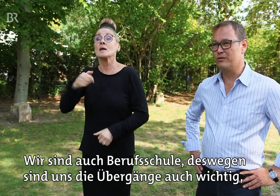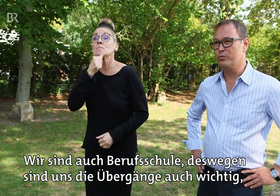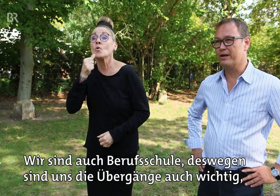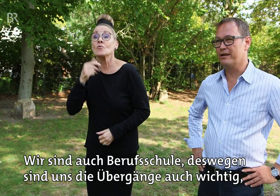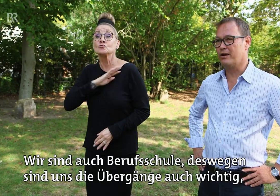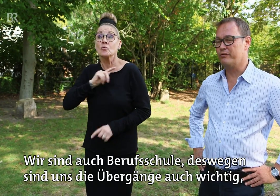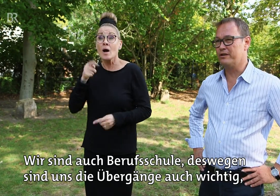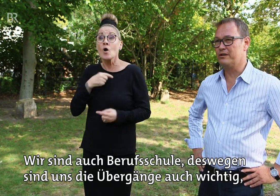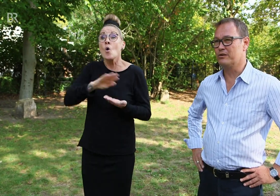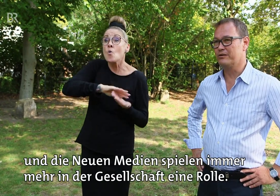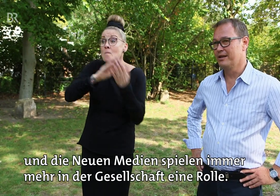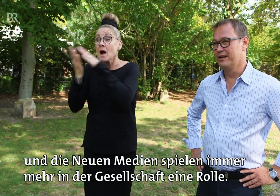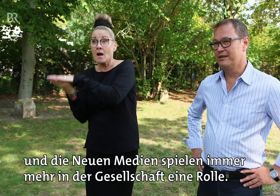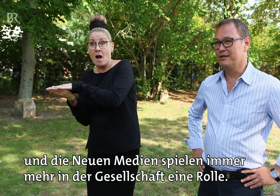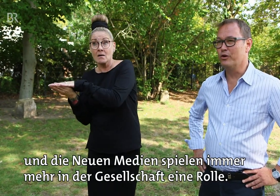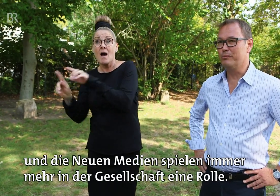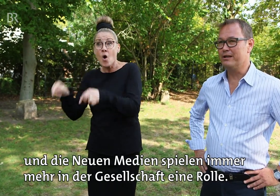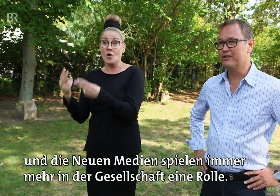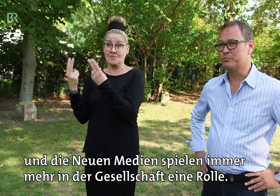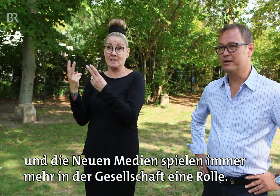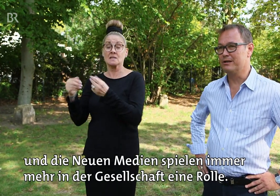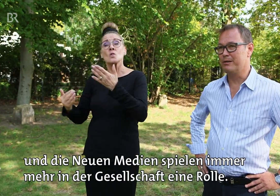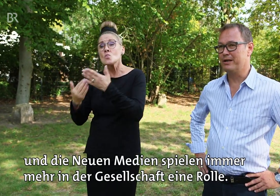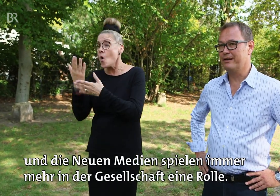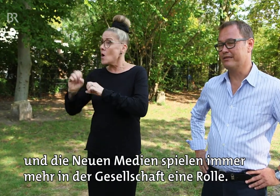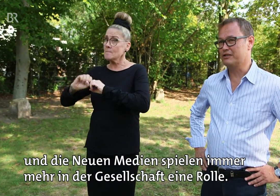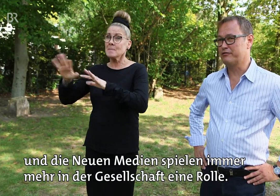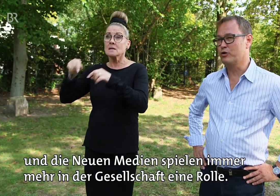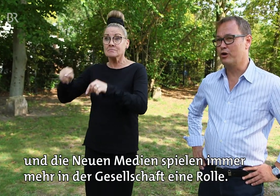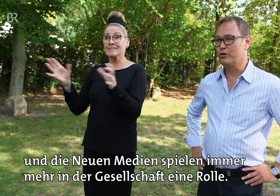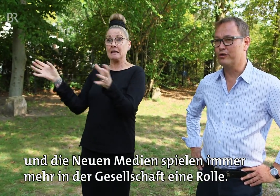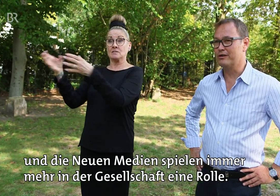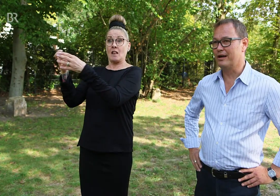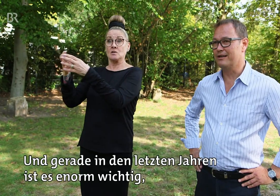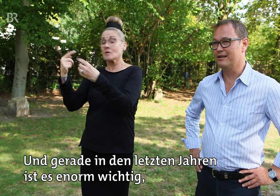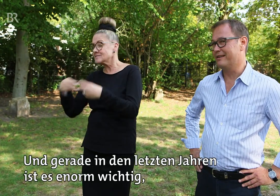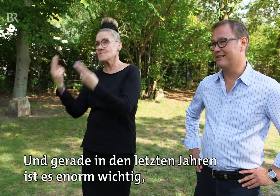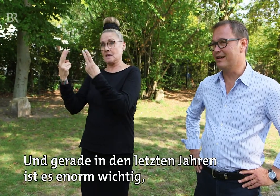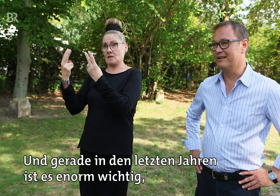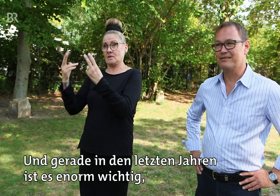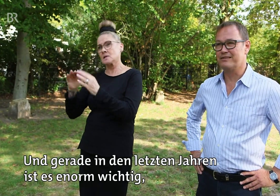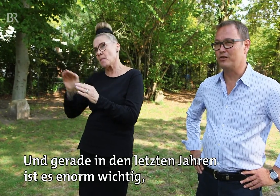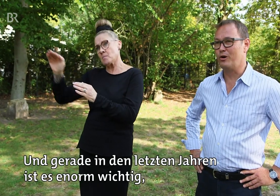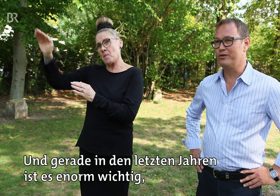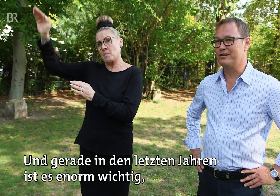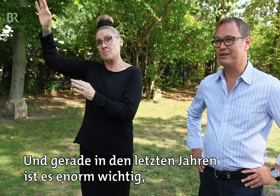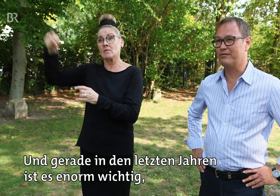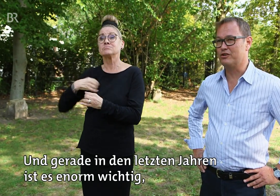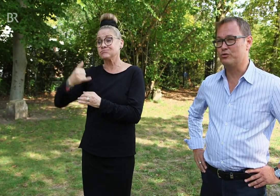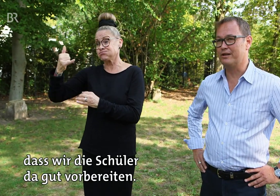die Übergänge ja auch wichtig und die neuen Medien spielen immer mehr in der Gesellschaft eine Rolle. Und gerade in den letzten Jahren ist es enorm wichtig, dass wir die Schüler